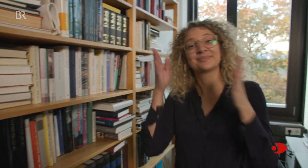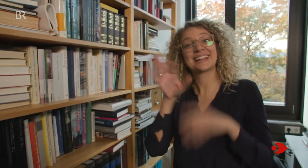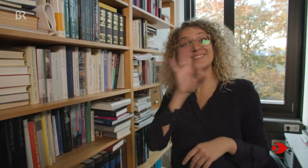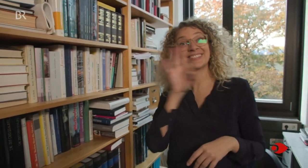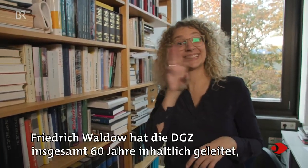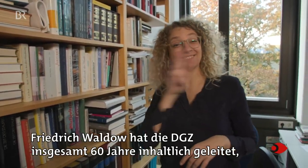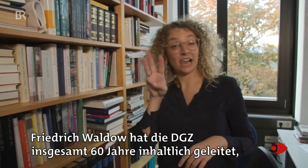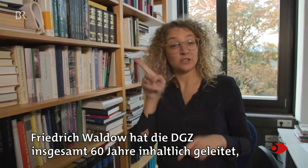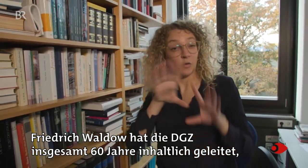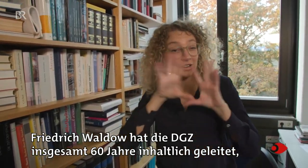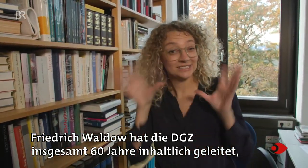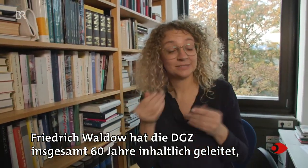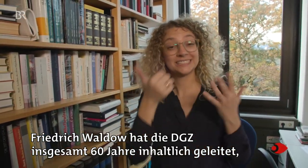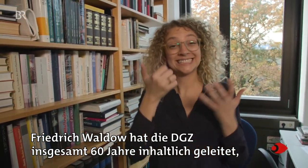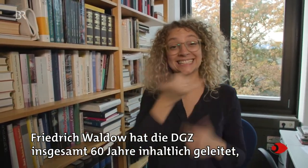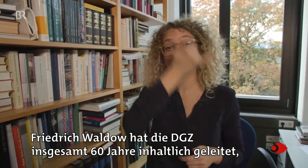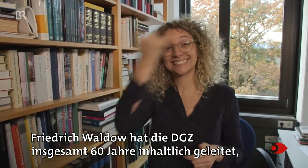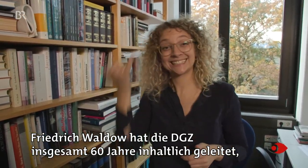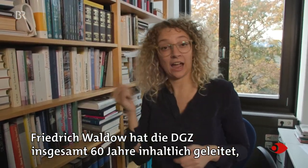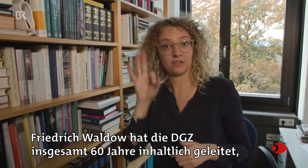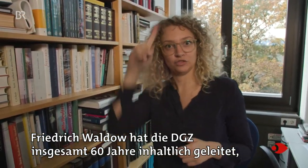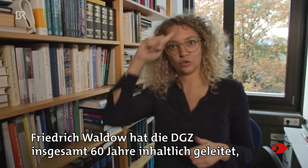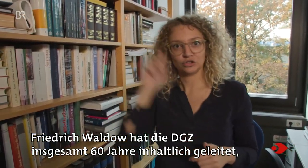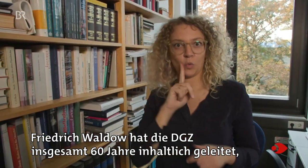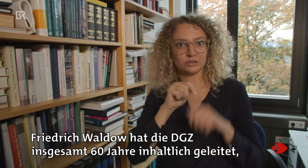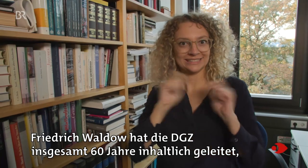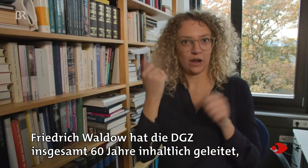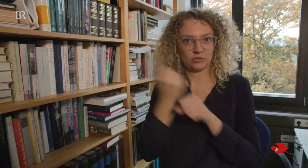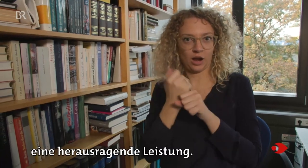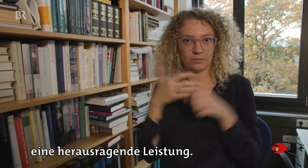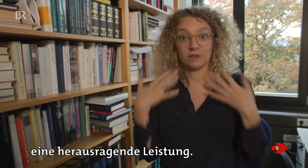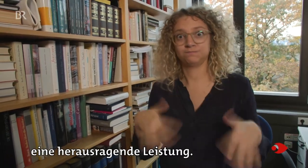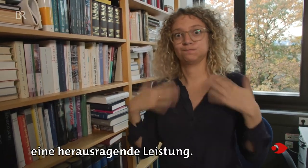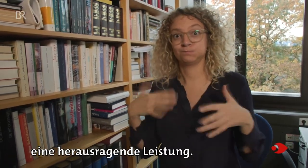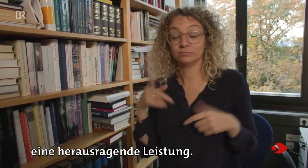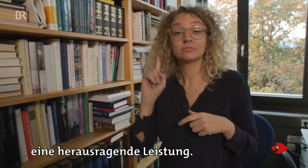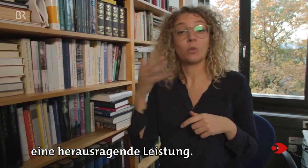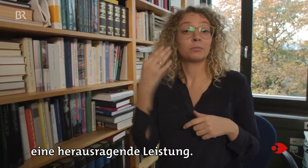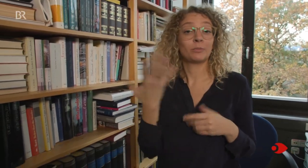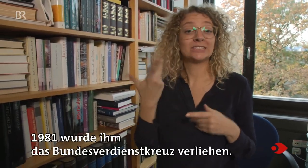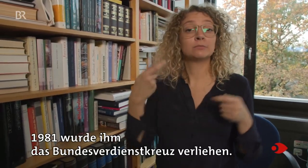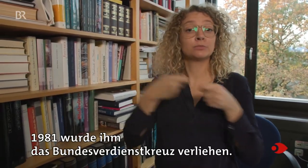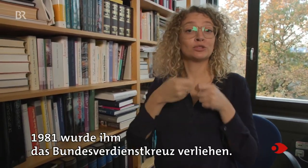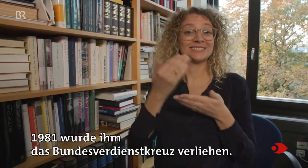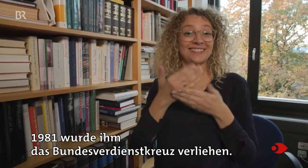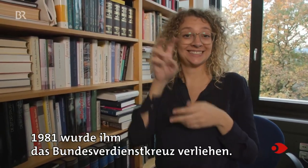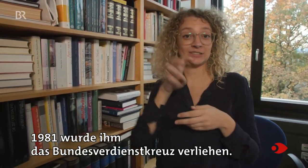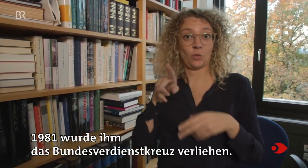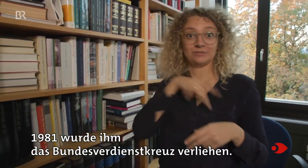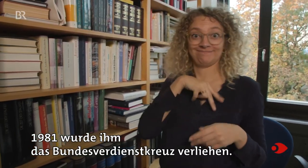Friedrich Waldo hat die DGZ insgesamt 60 Jahre inhaltlich geleitet. Eine herausragende Leistung. 1981 wurde ihm